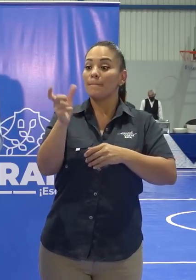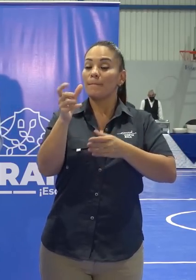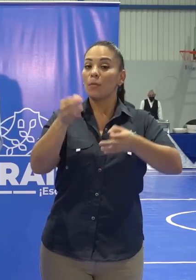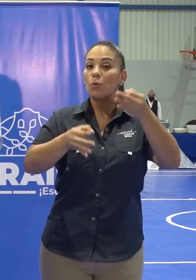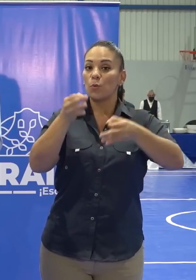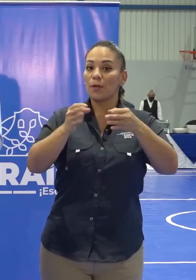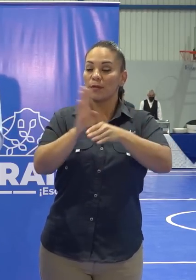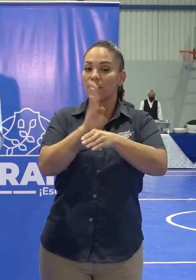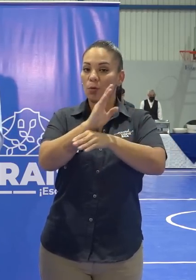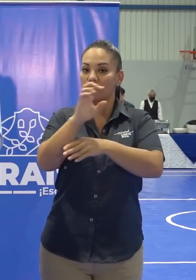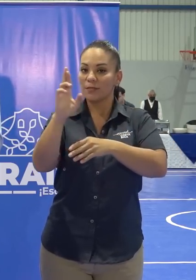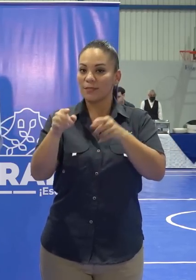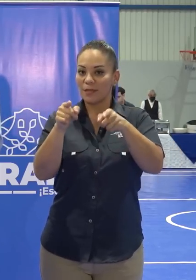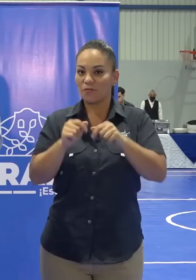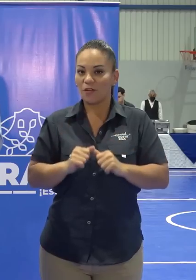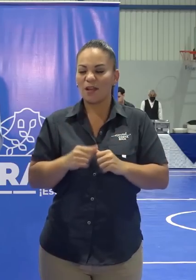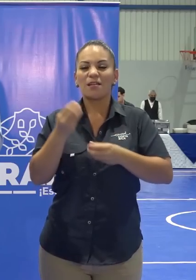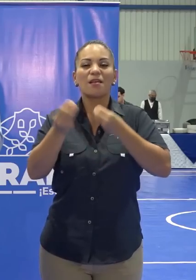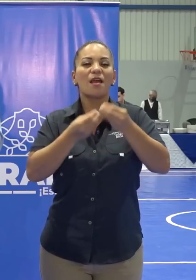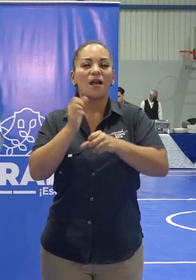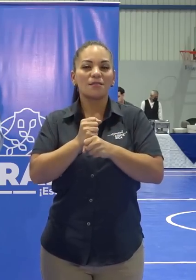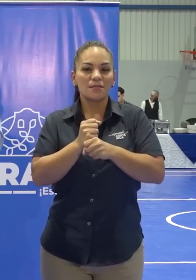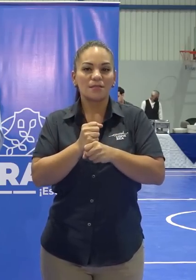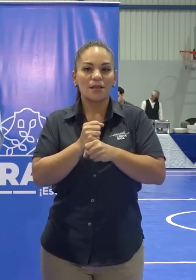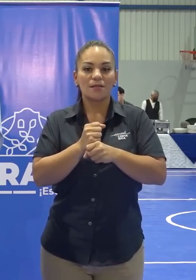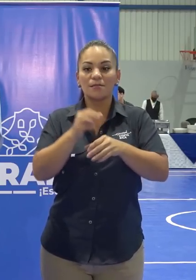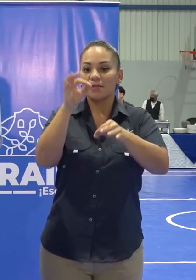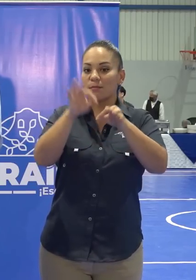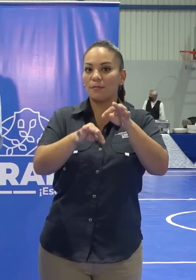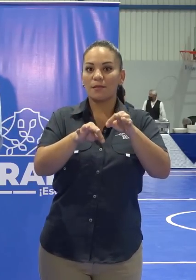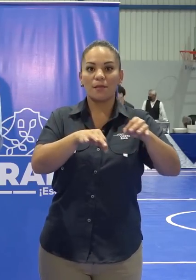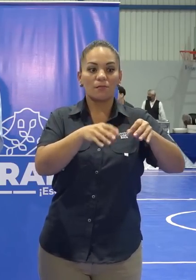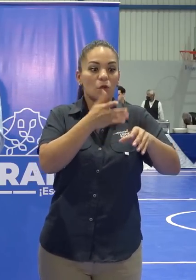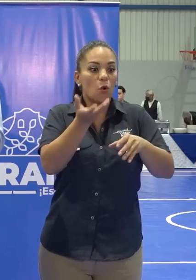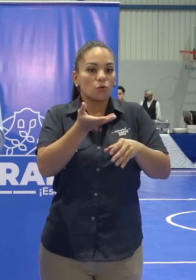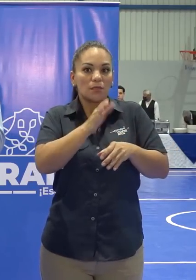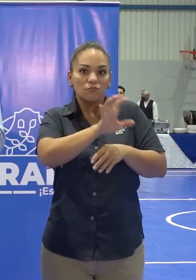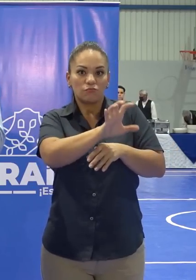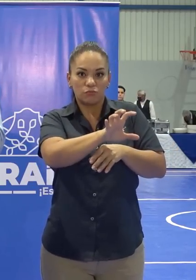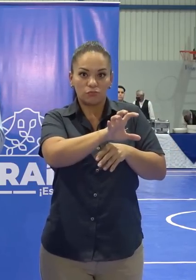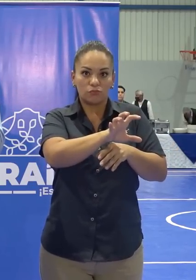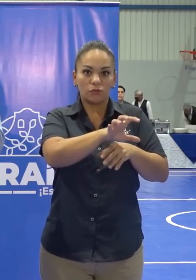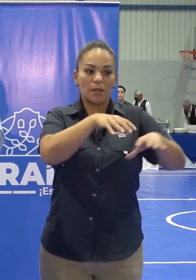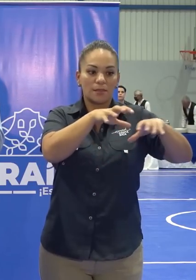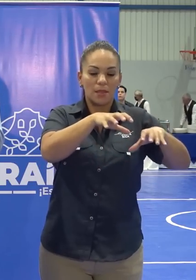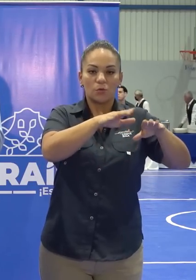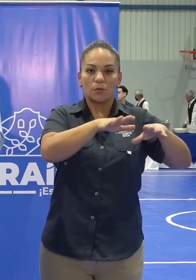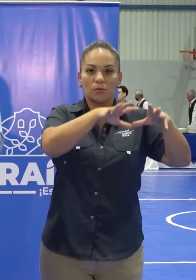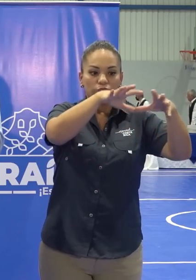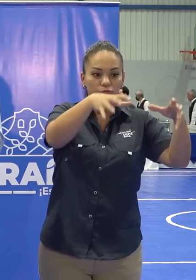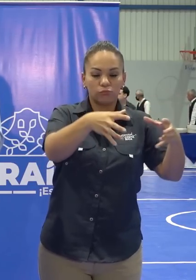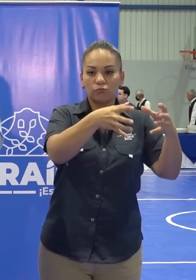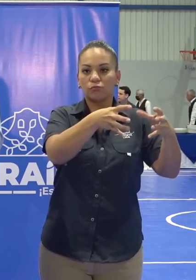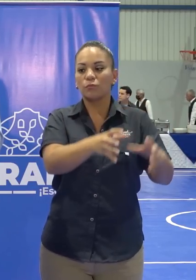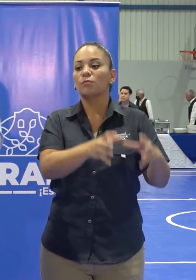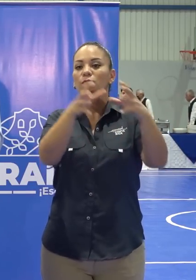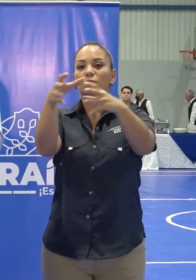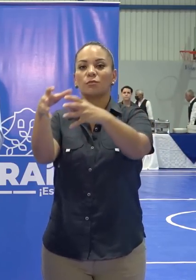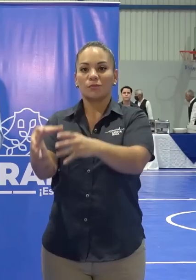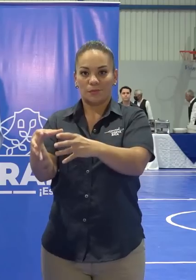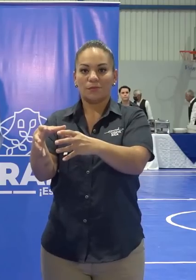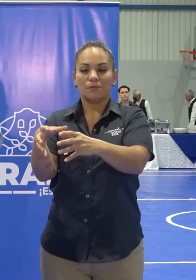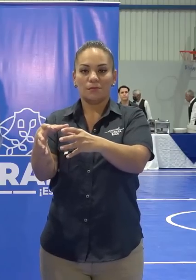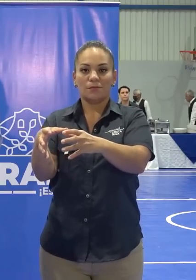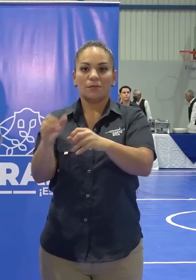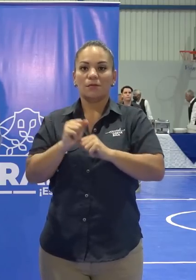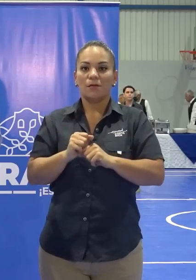Banco Costa Rica. Lo único que hace es traspasar los activos y pasivos, para lo cual, me dicen los abogados,